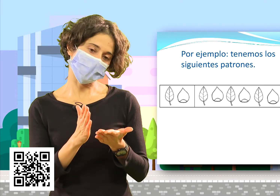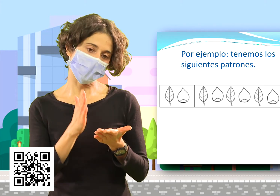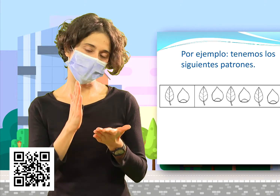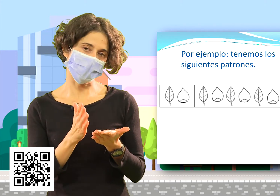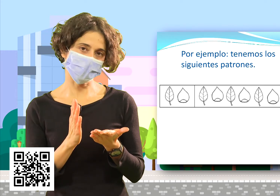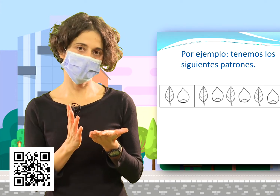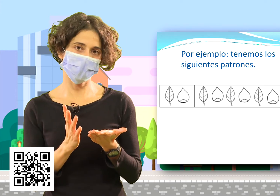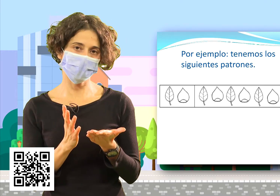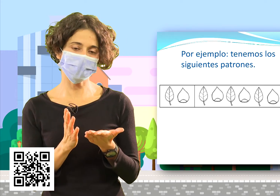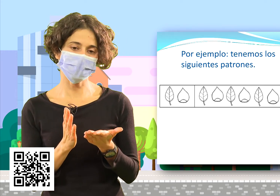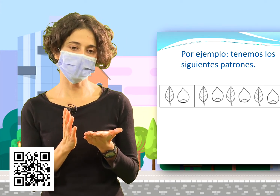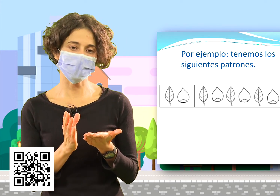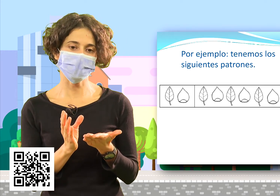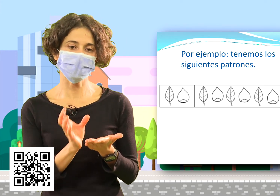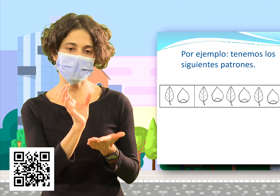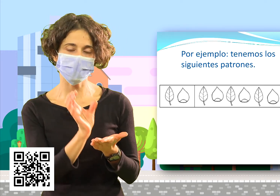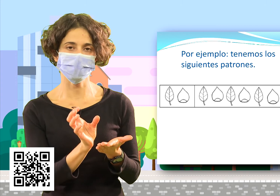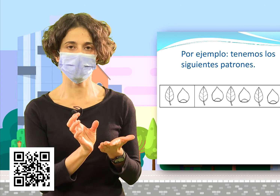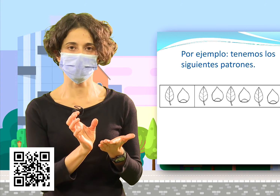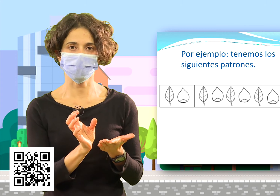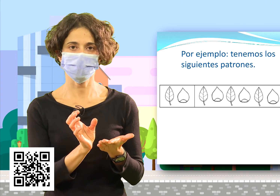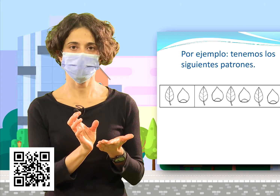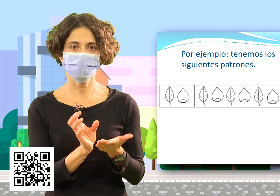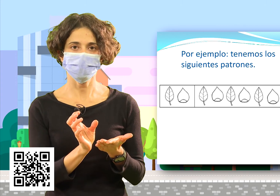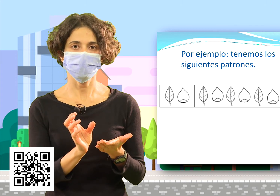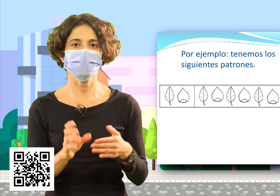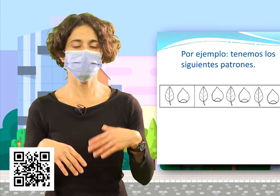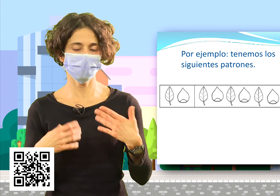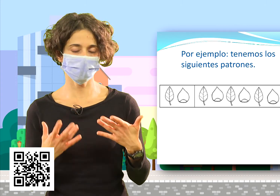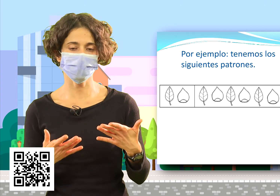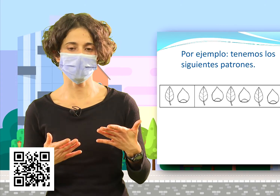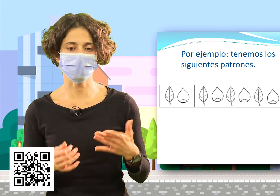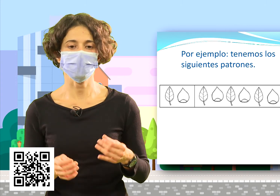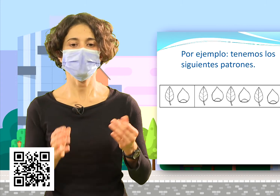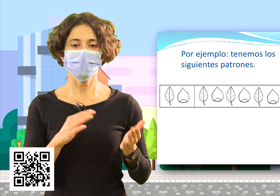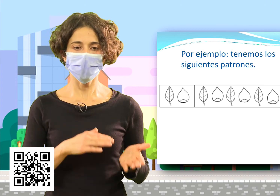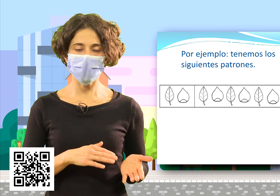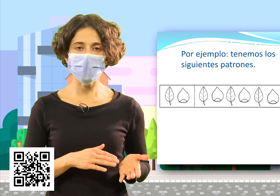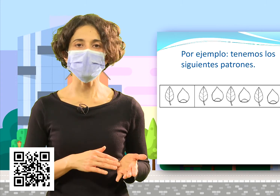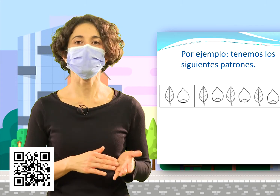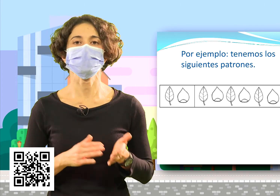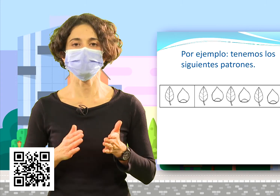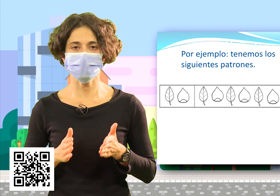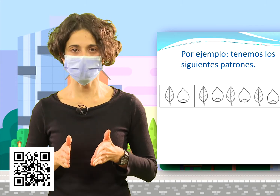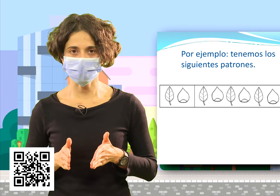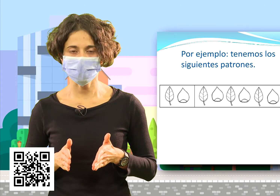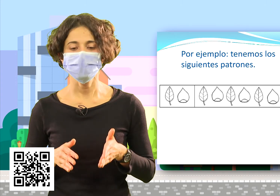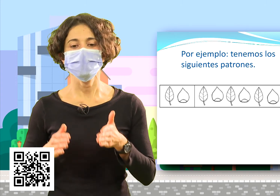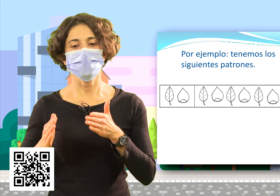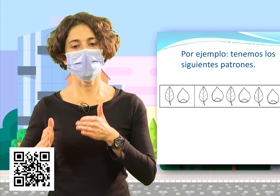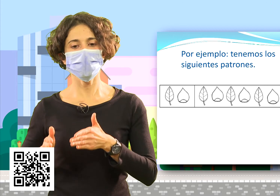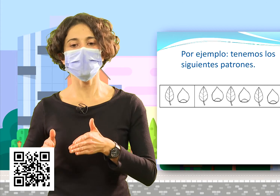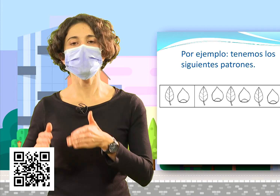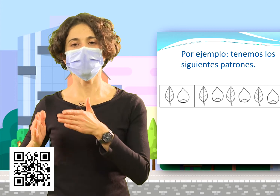Hacer una serie lógica sería repetir ese mismo patrón. Vamos a decirlo en voz alta. Hoja-castaña.